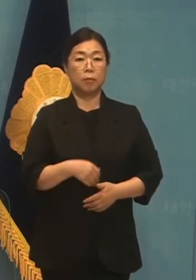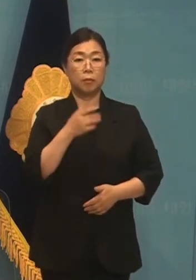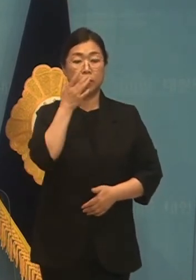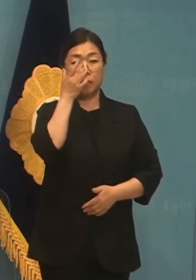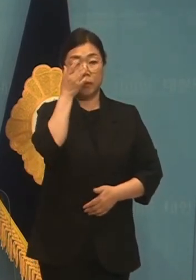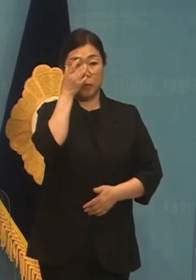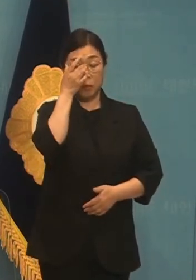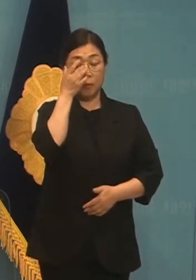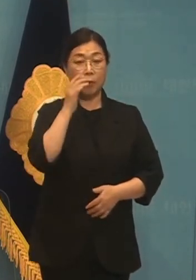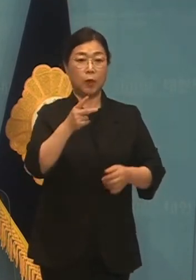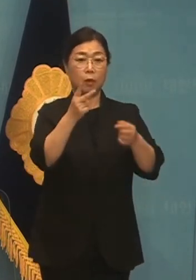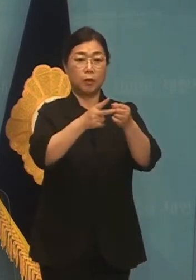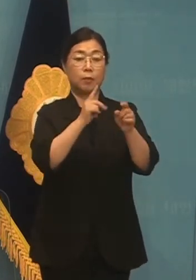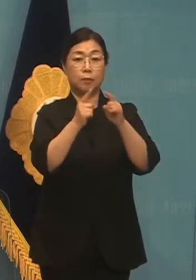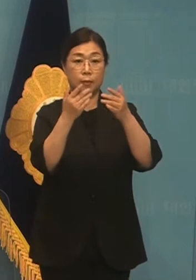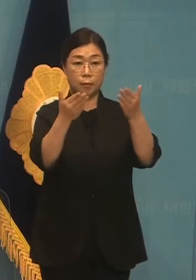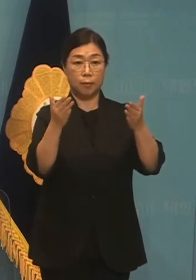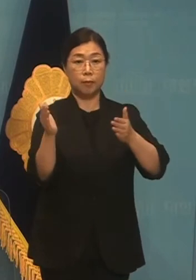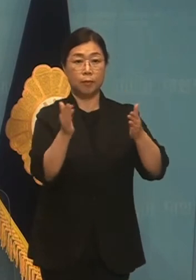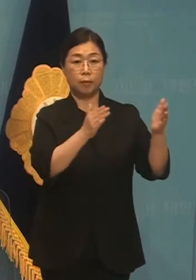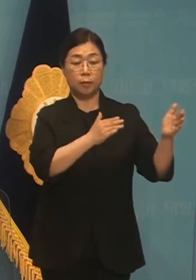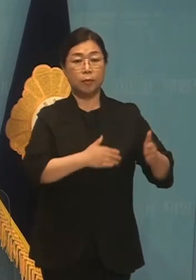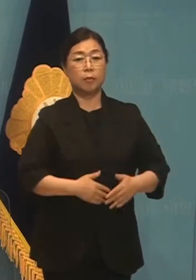두 번째 브리핑이 되겠습니다.